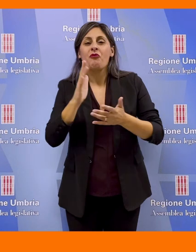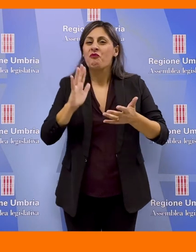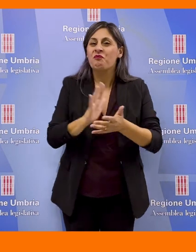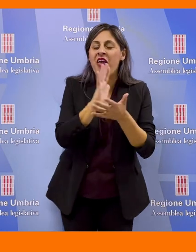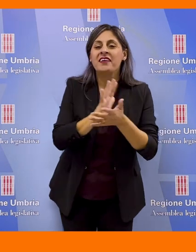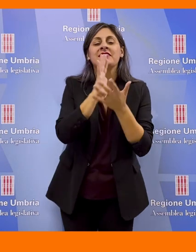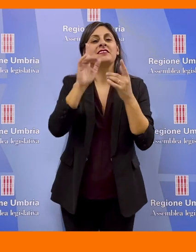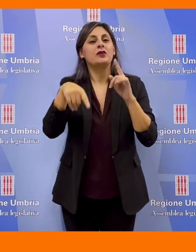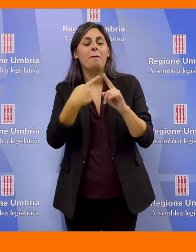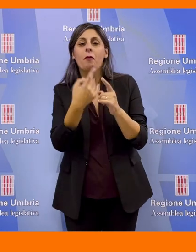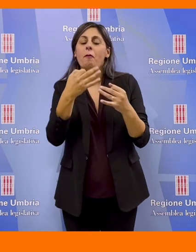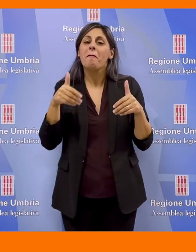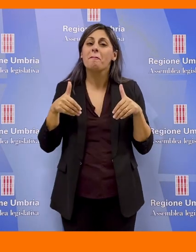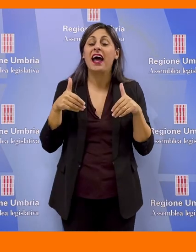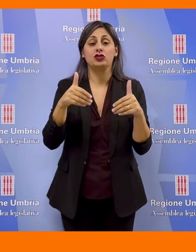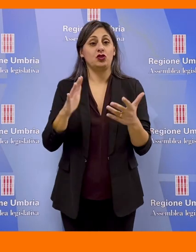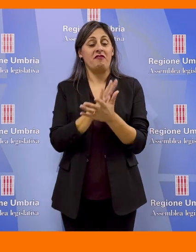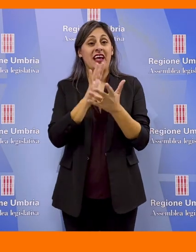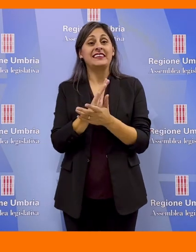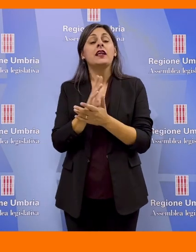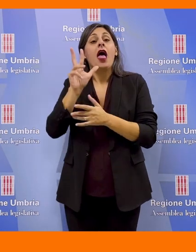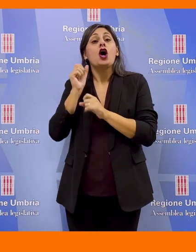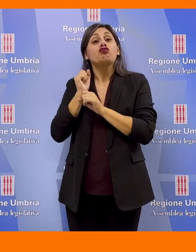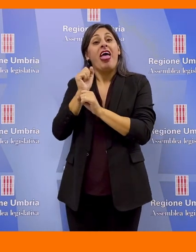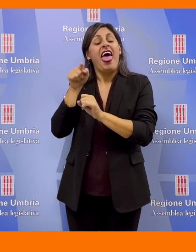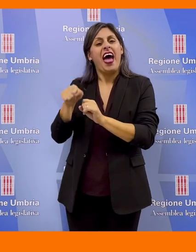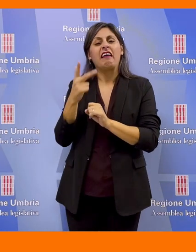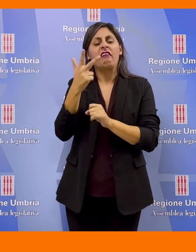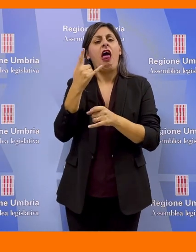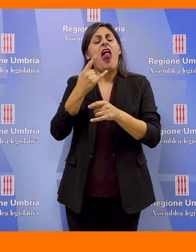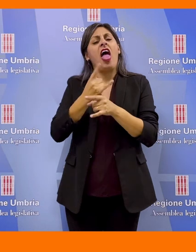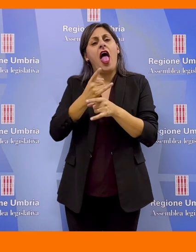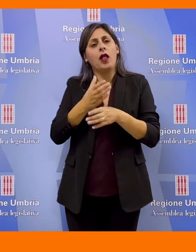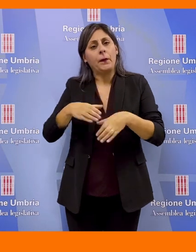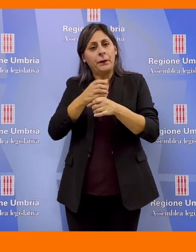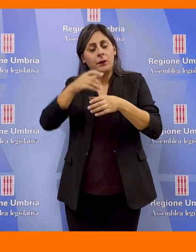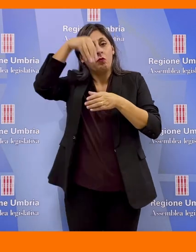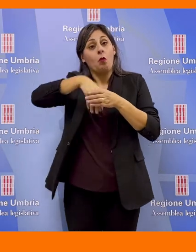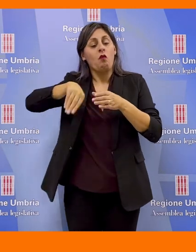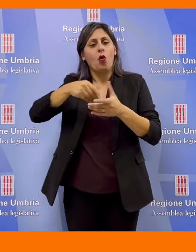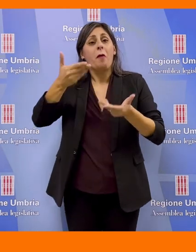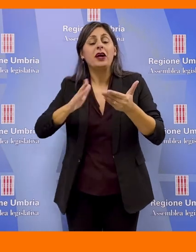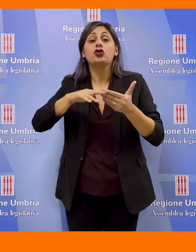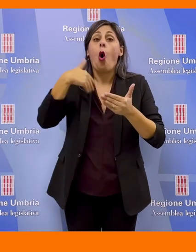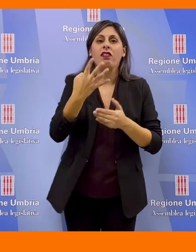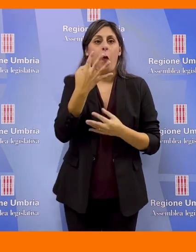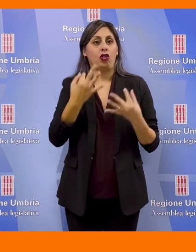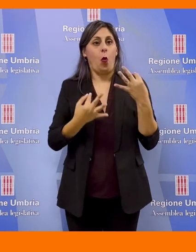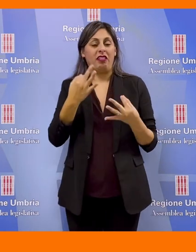festa e della partecipazione ad essa. I ceri sono tre macchine, linee e cave, pesano più di quattro quintali, sono alti